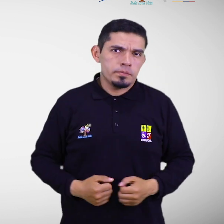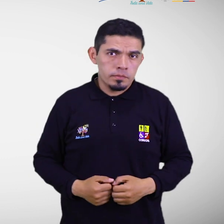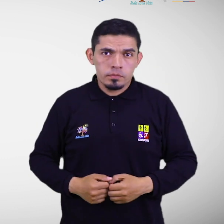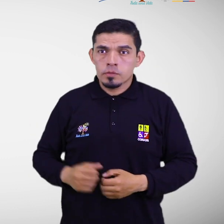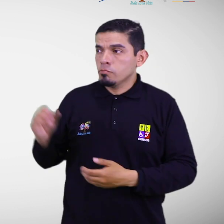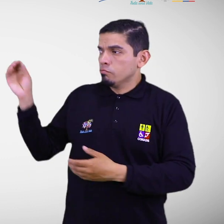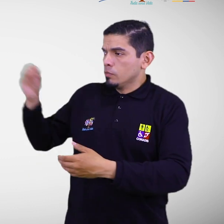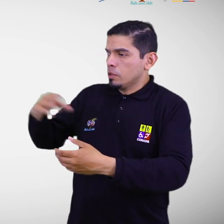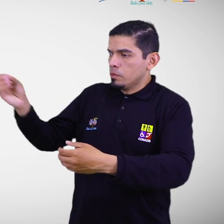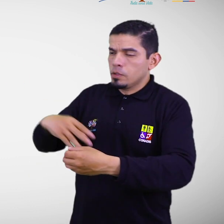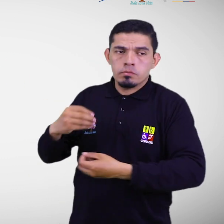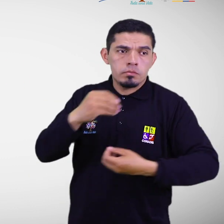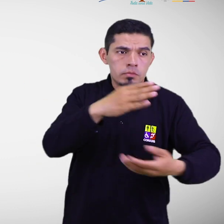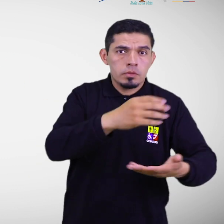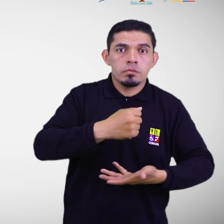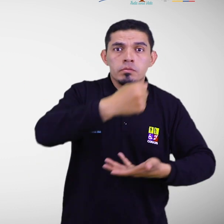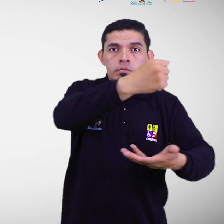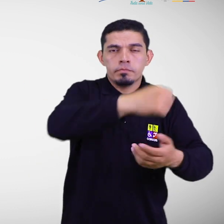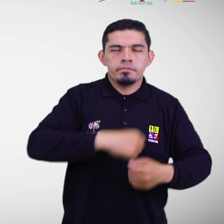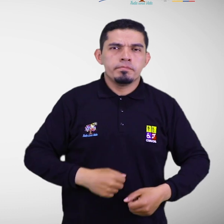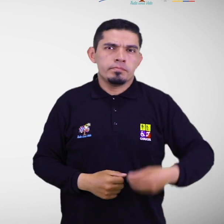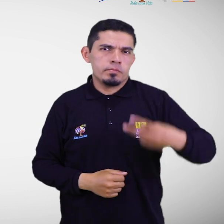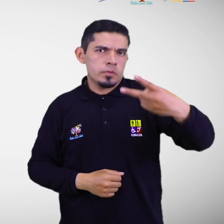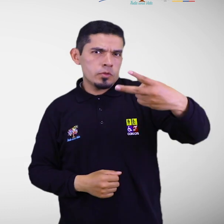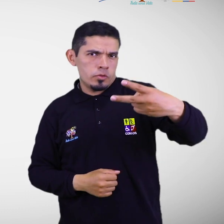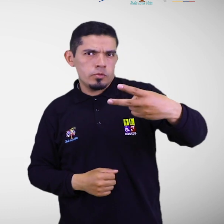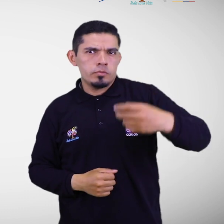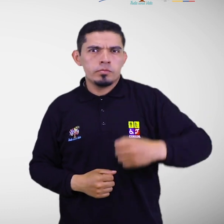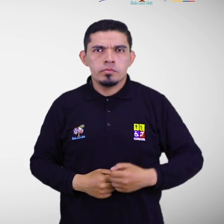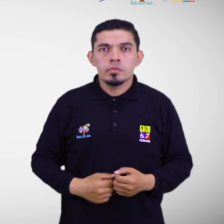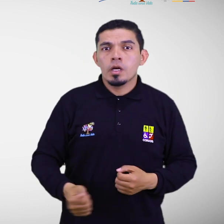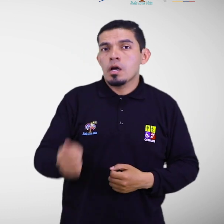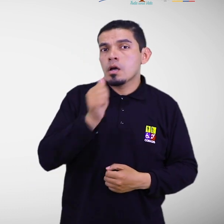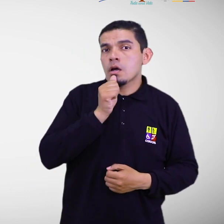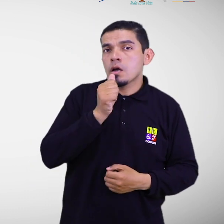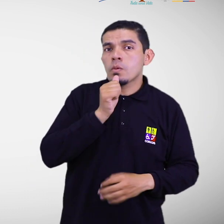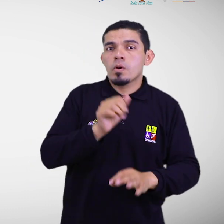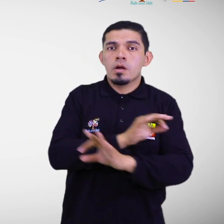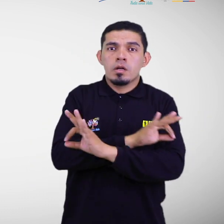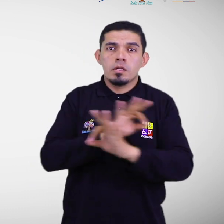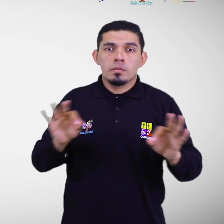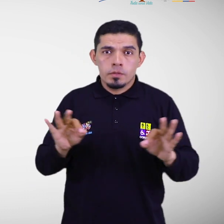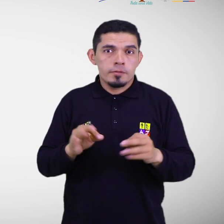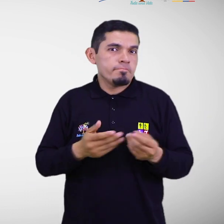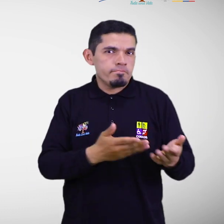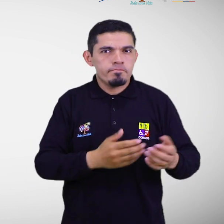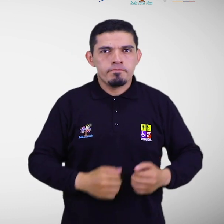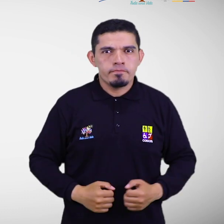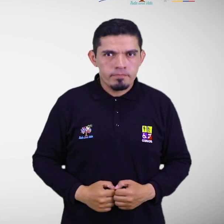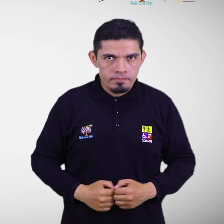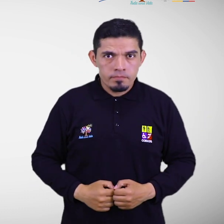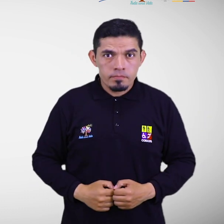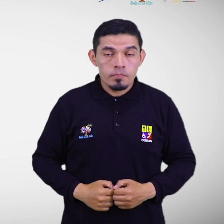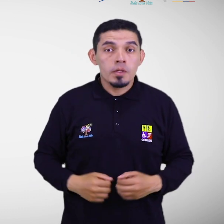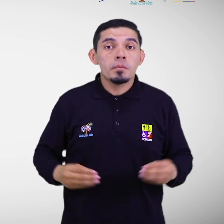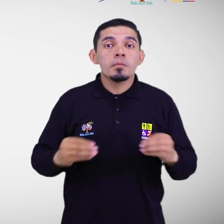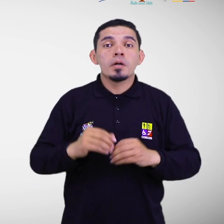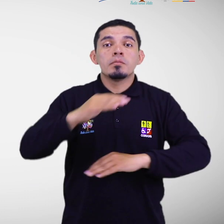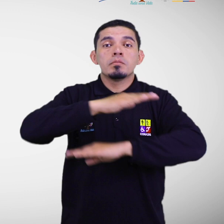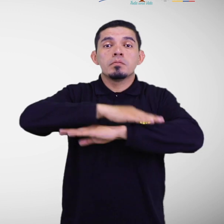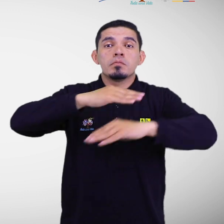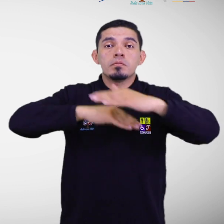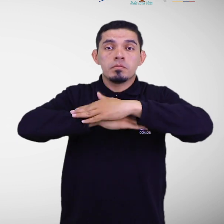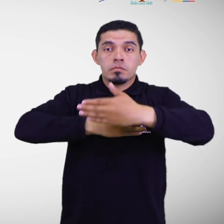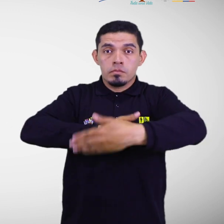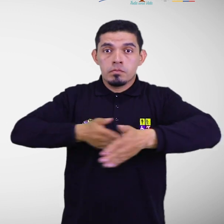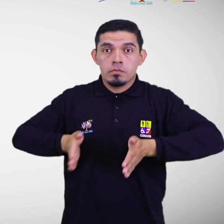Aprovisionamiento. Entrega. 2. Asistencia de agua, saneamiento e higiene. Diseño de instalaciones.